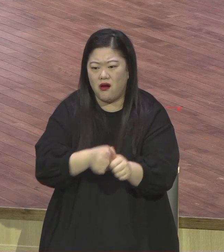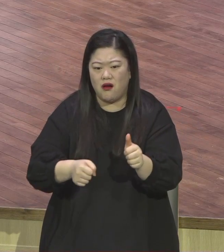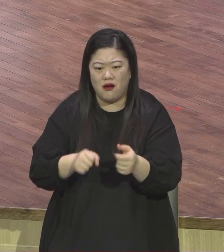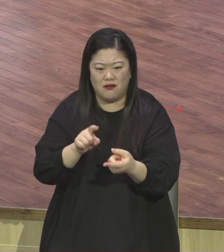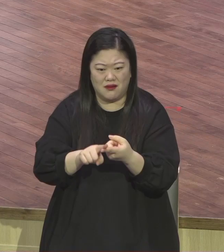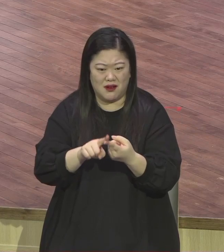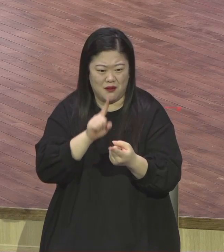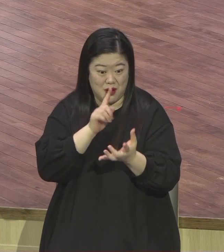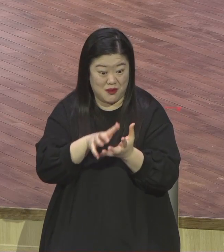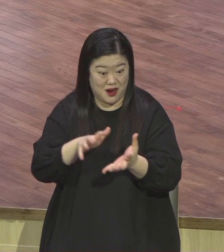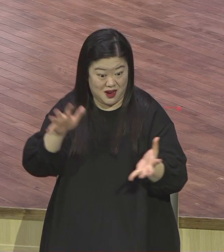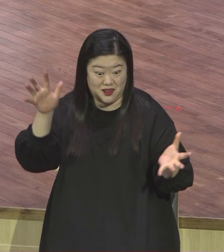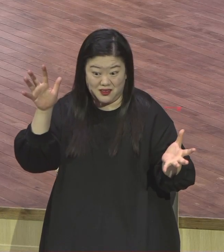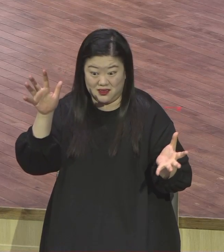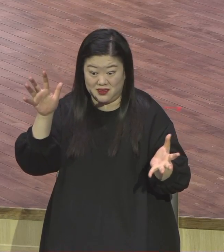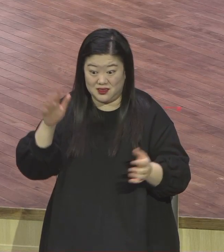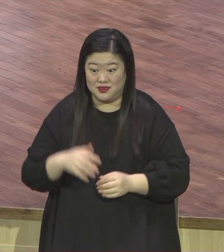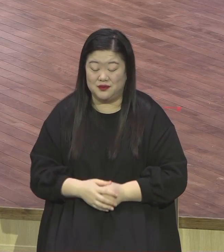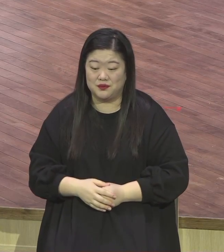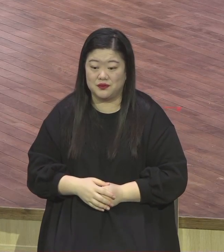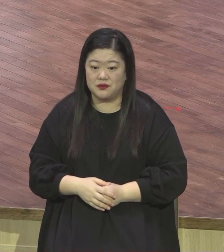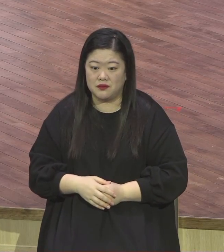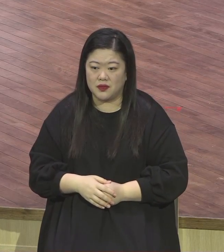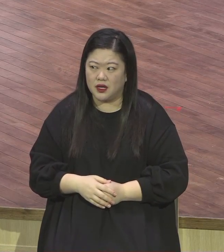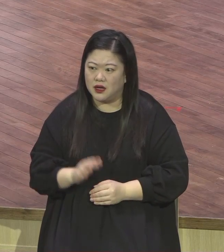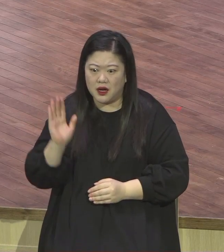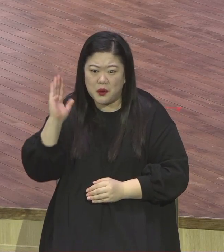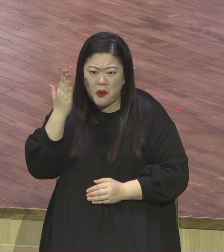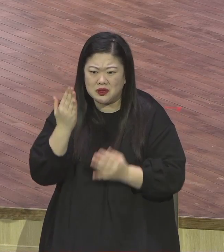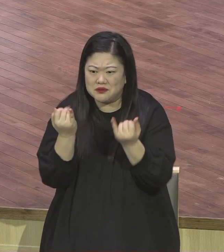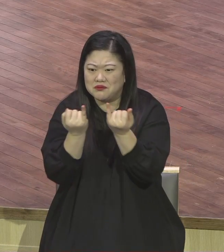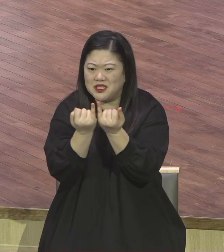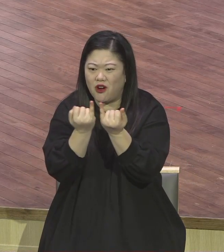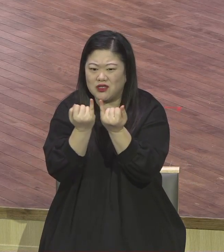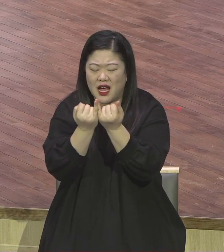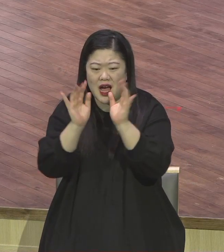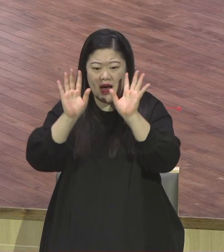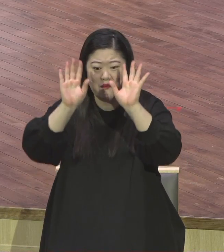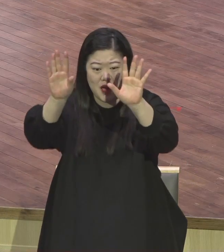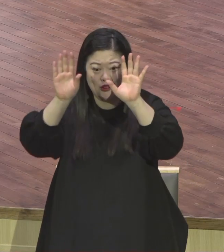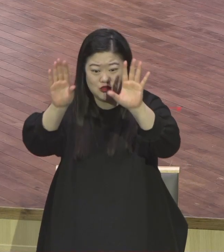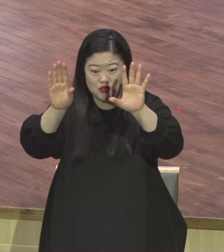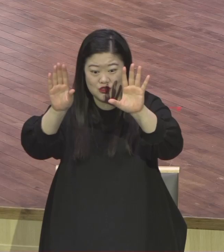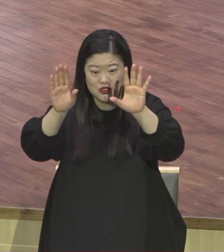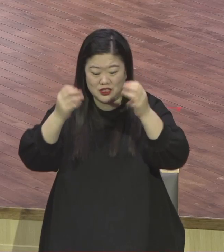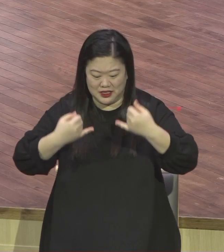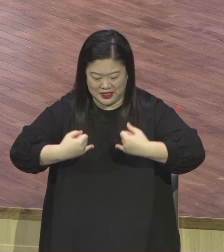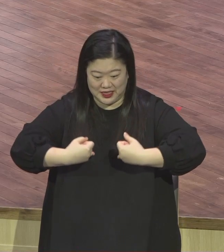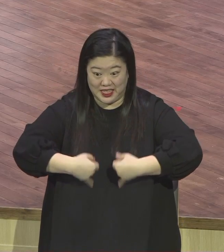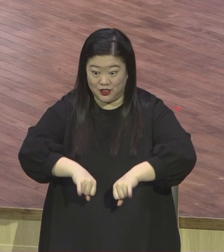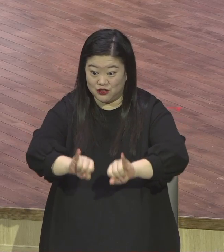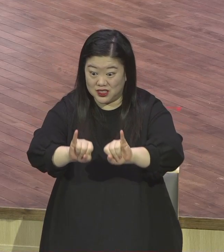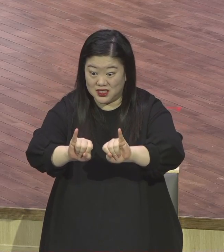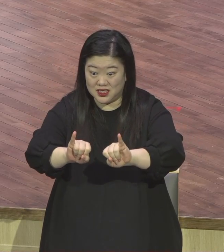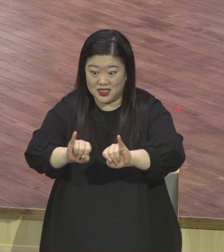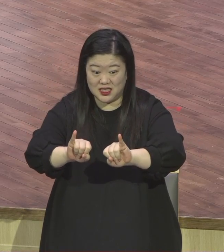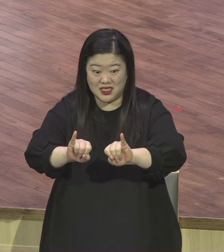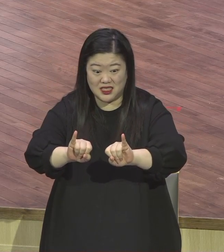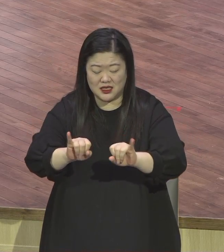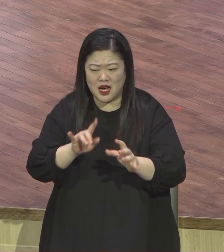국가대표 배구선수로 유명한 쌍둥이 자매. 이 쌍둥이 자매 저도 참 좋아하거든요.